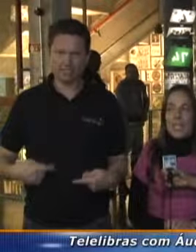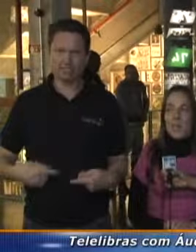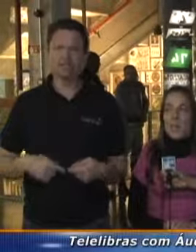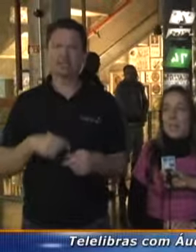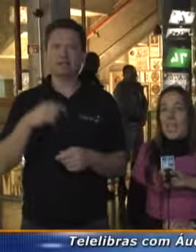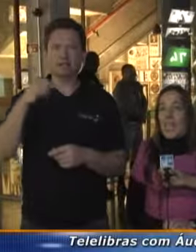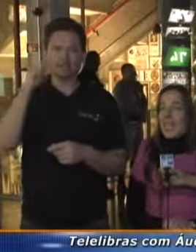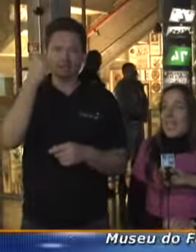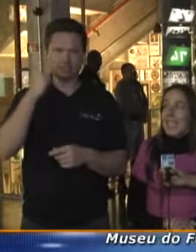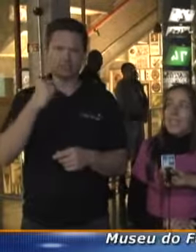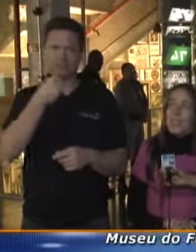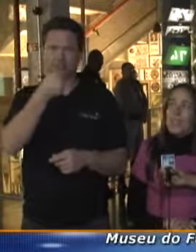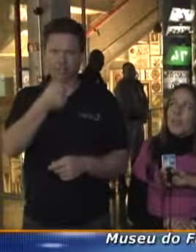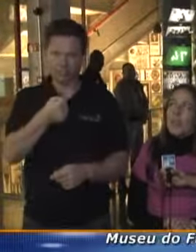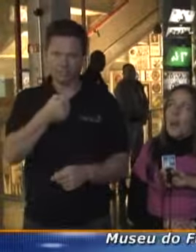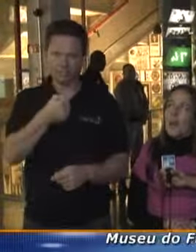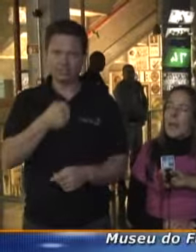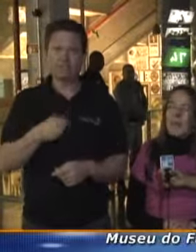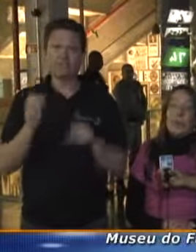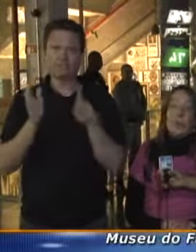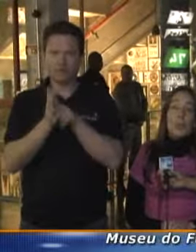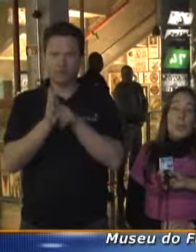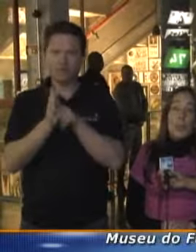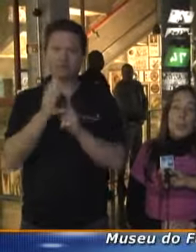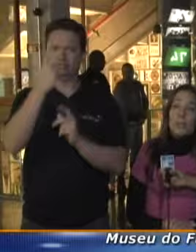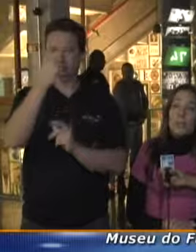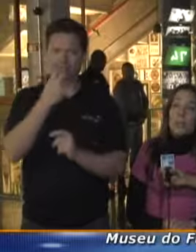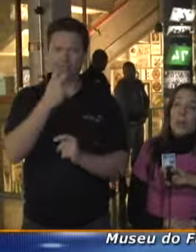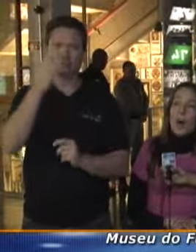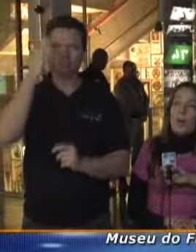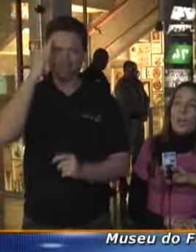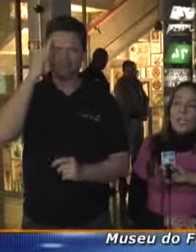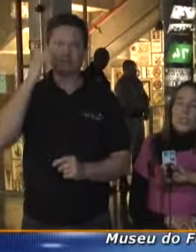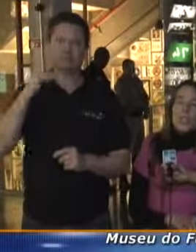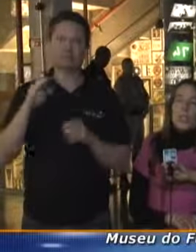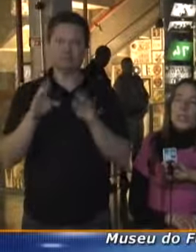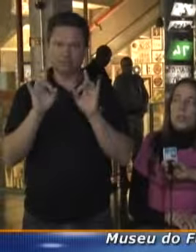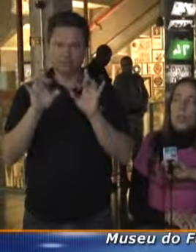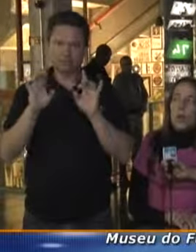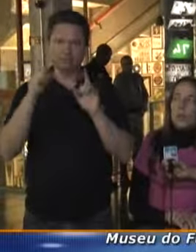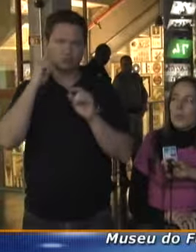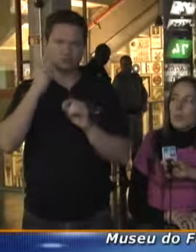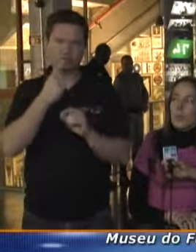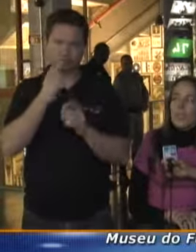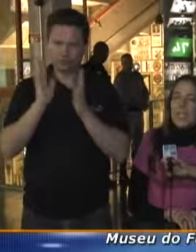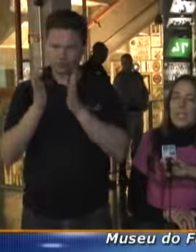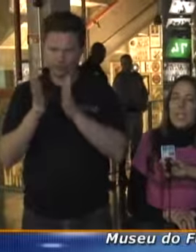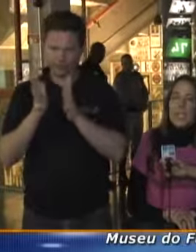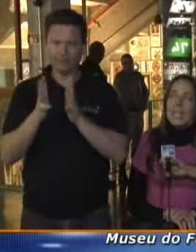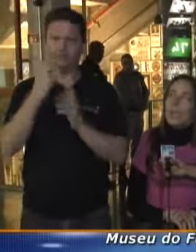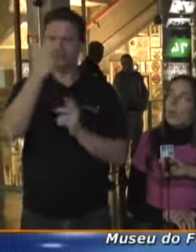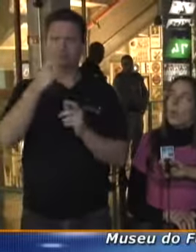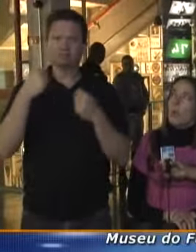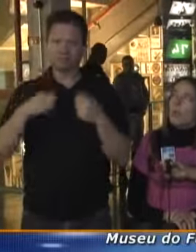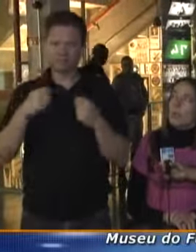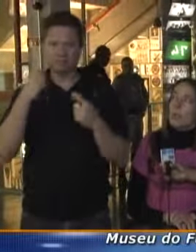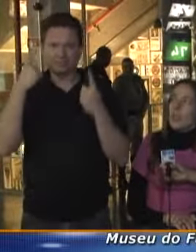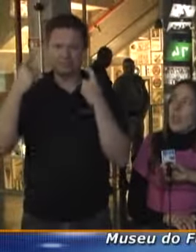que eu não consigo. E nesse visual maravilhoso do Museu do Futebol, cheio de sons, músicas,